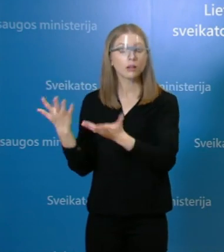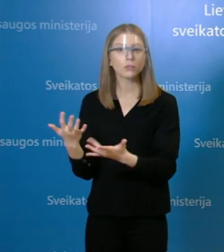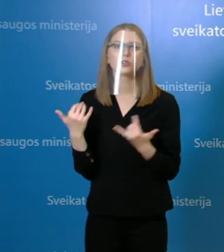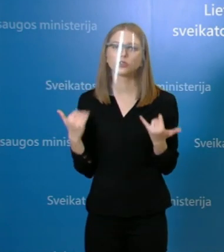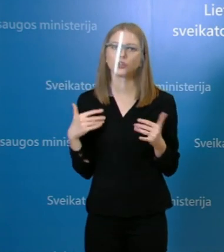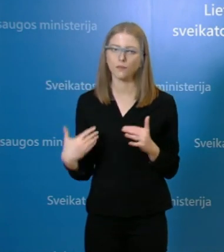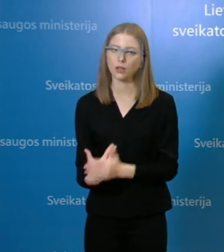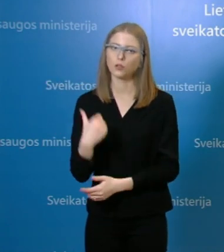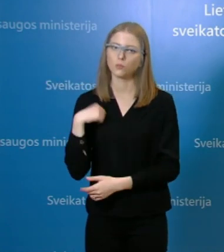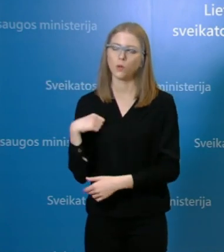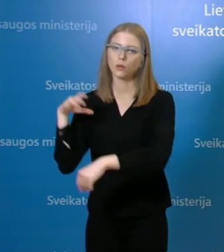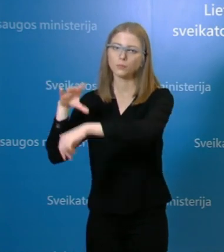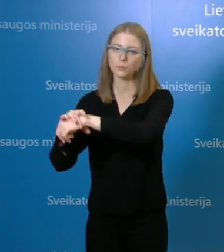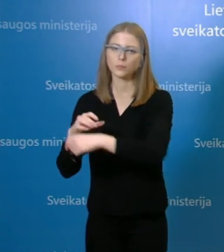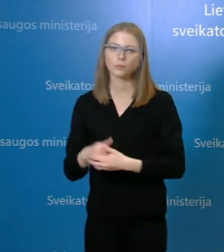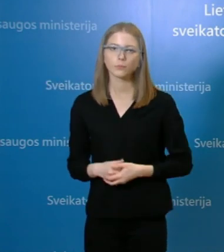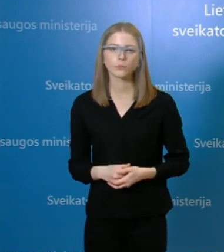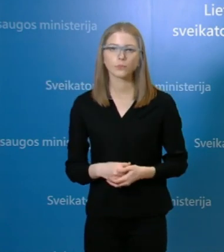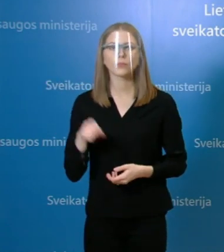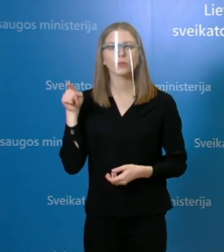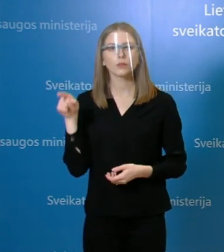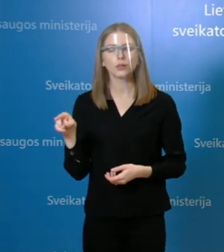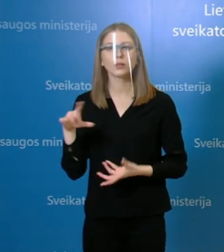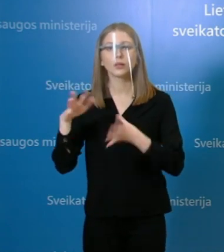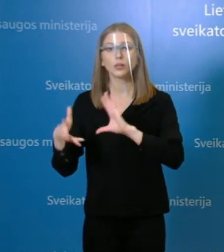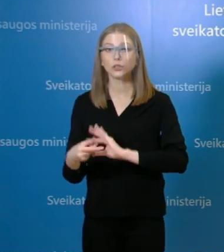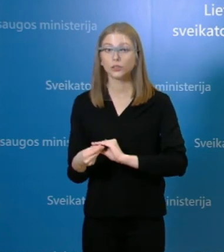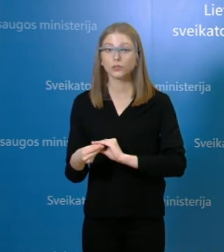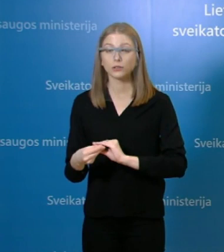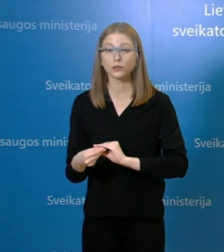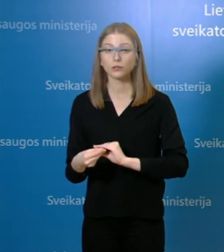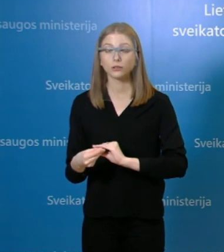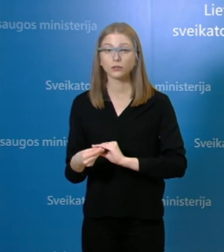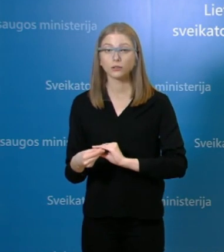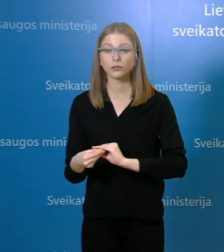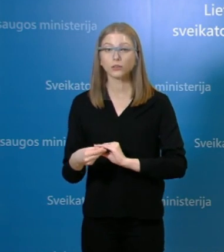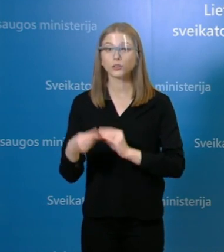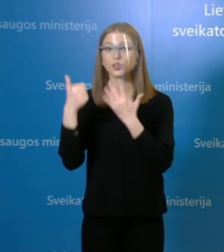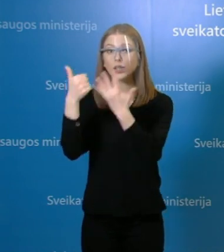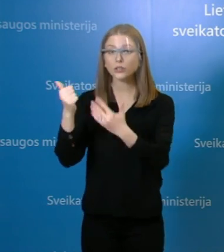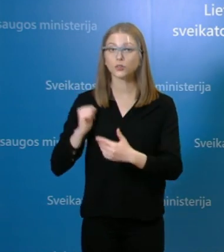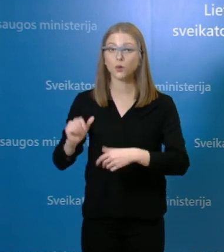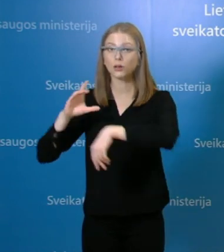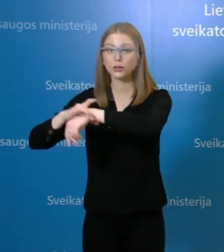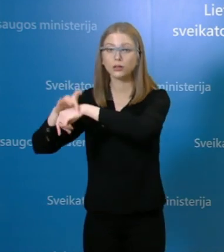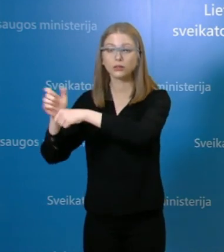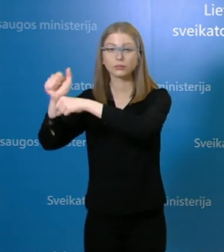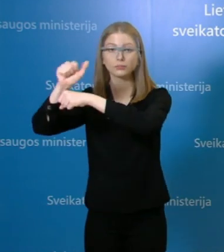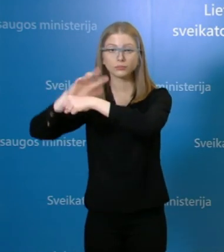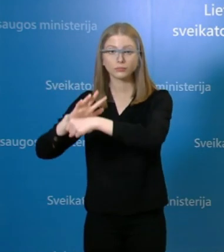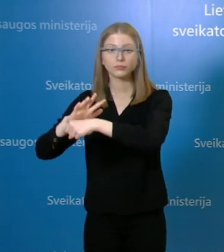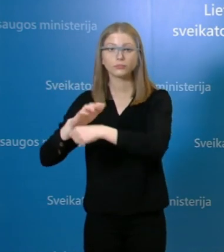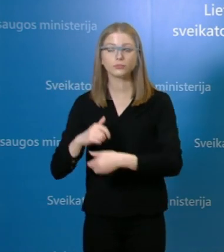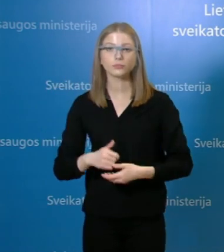atvejį šiandien, susirgo sąlyti turės asmo iš viso registruoti šiame židinyje, šeši patvirtinti COVID-19 ligos